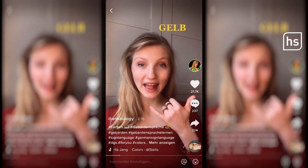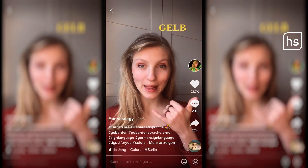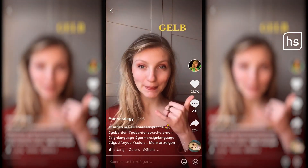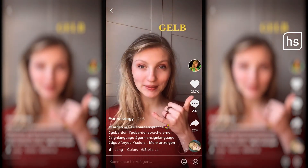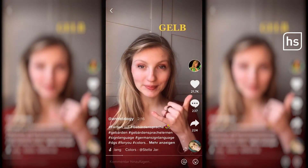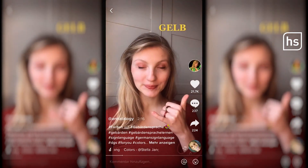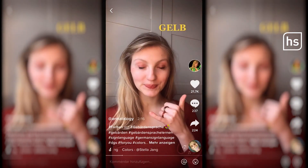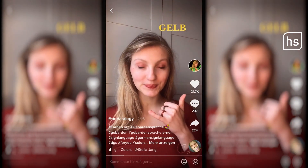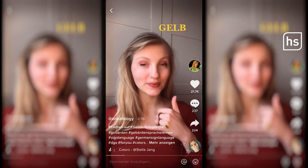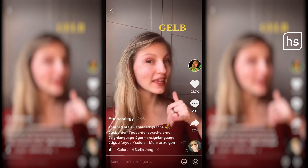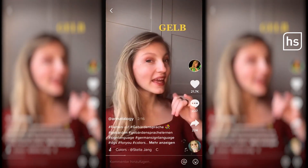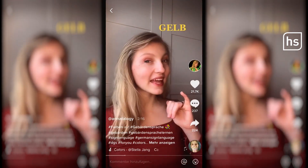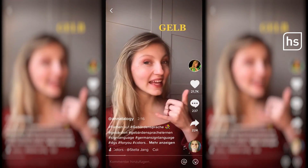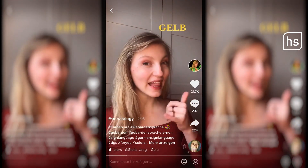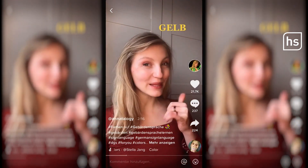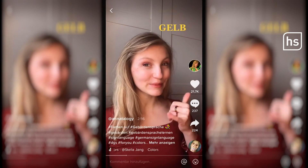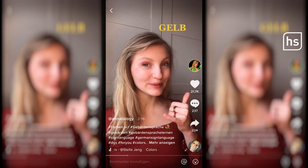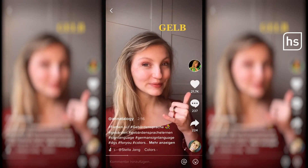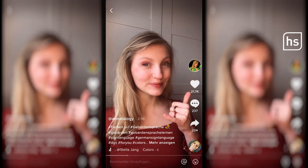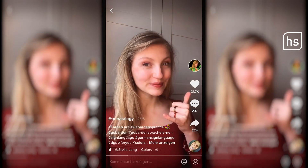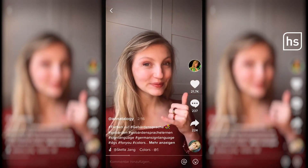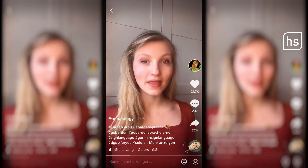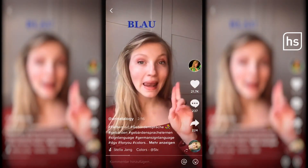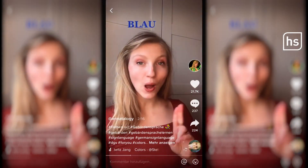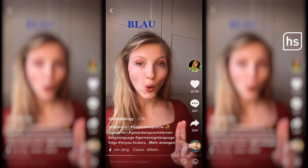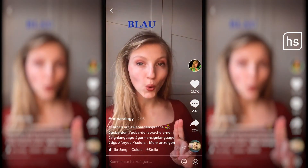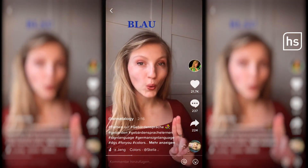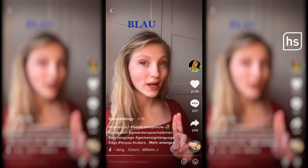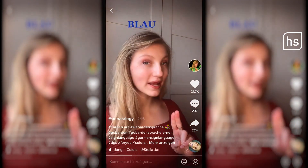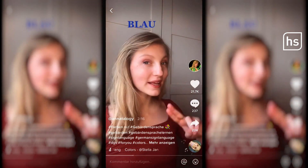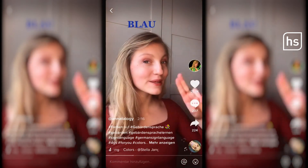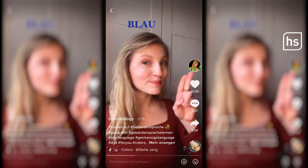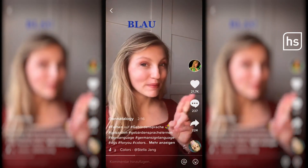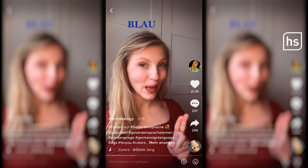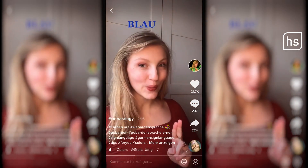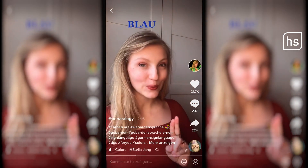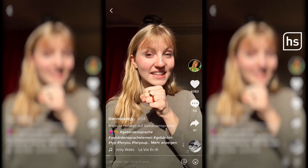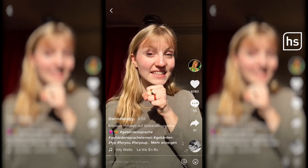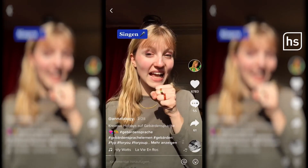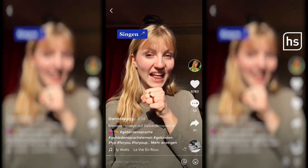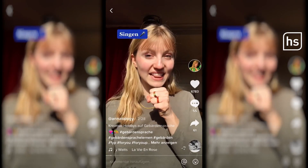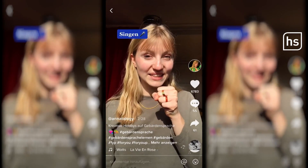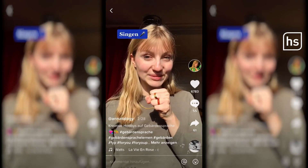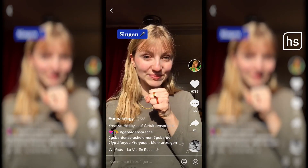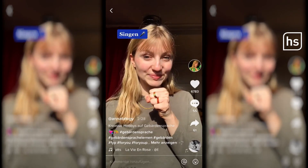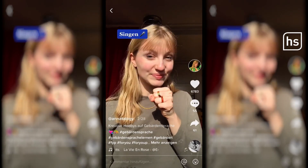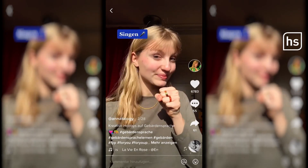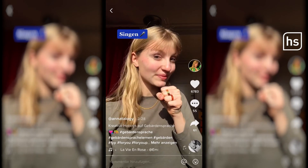sensibilisieren, neugierig zu machen auf diese ganz andere Art der Kommunikation. Und sie will ein Bewusstsein schaffen für die vielen